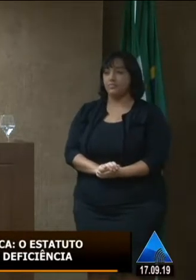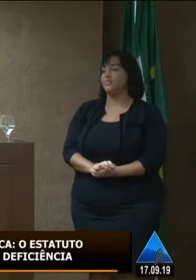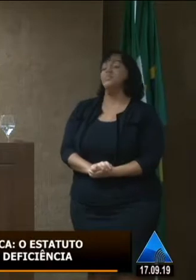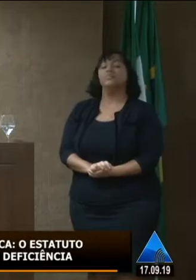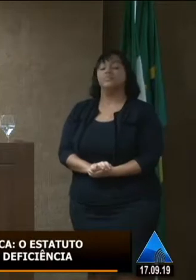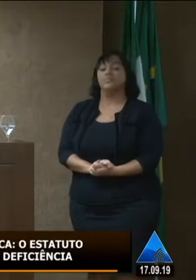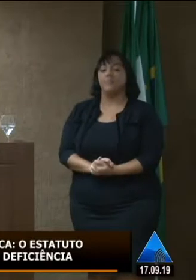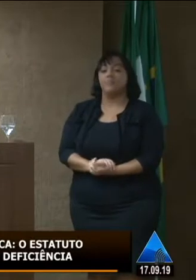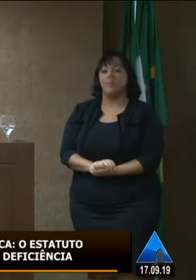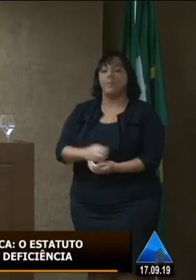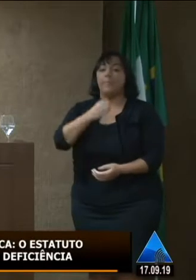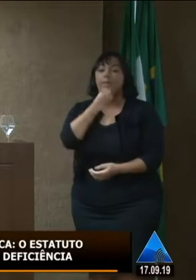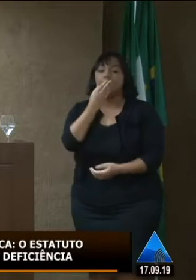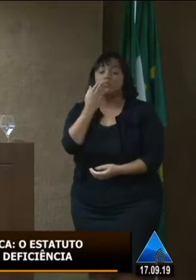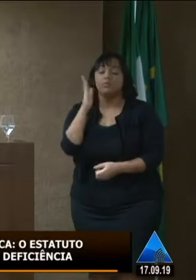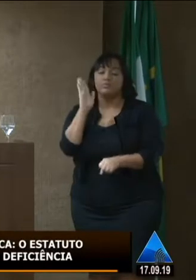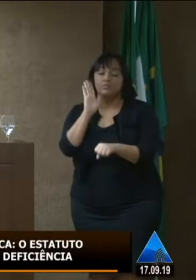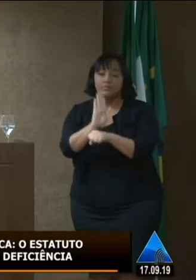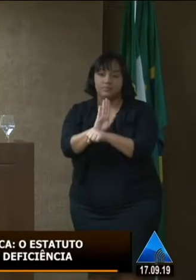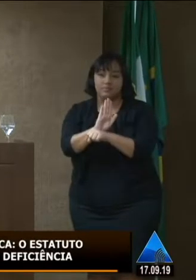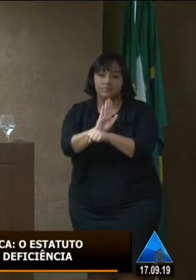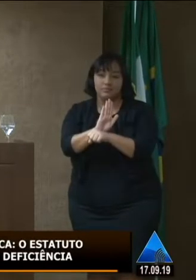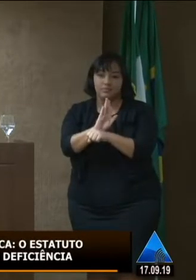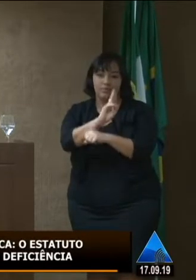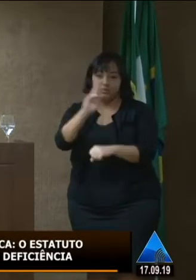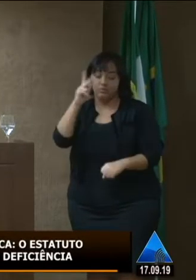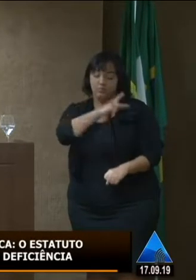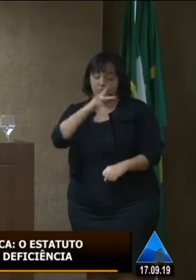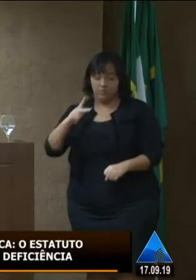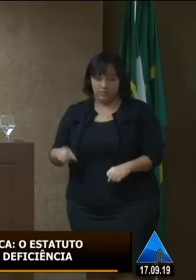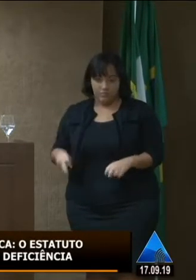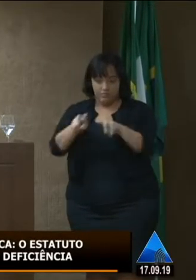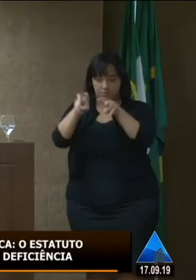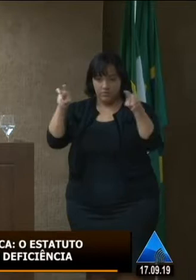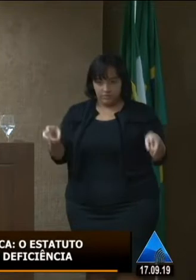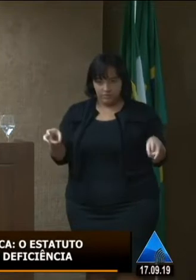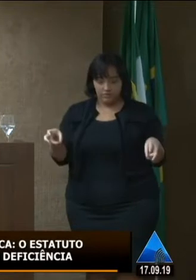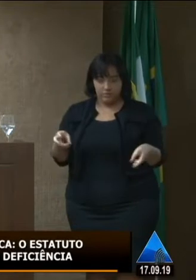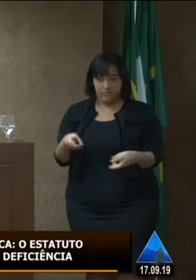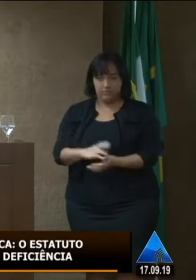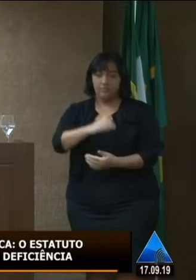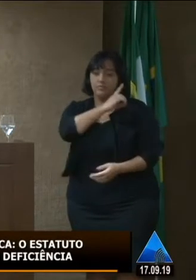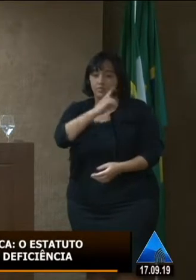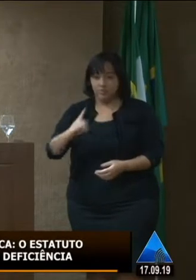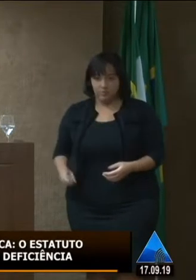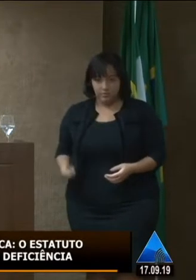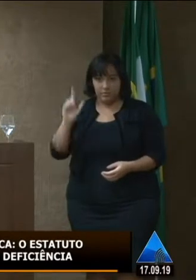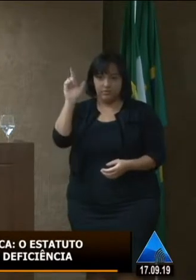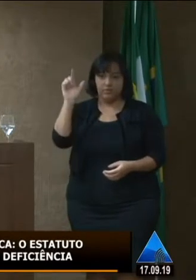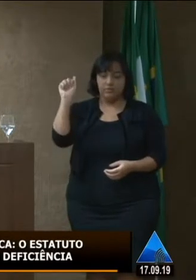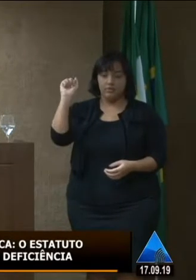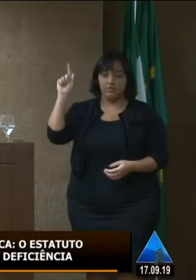dá boa tarde em nome do senhor presidente da mesa deputado Alisson